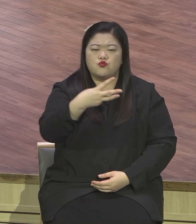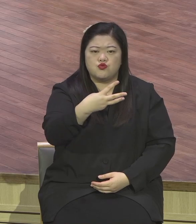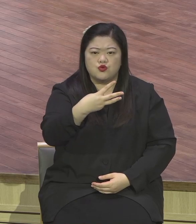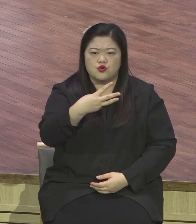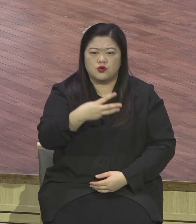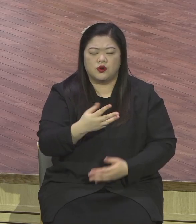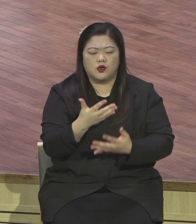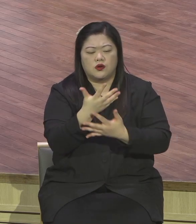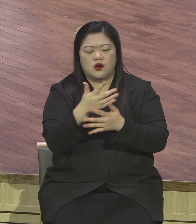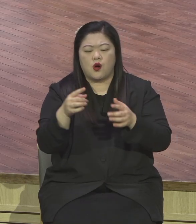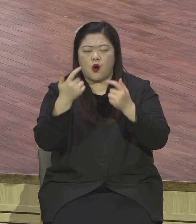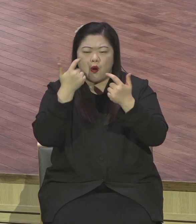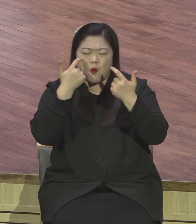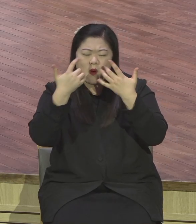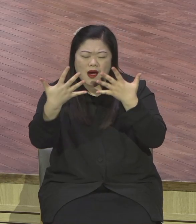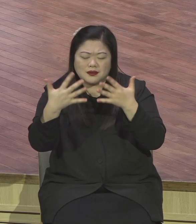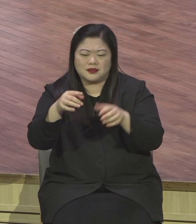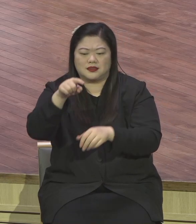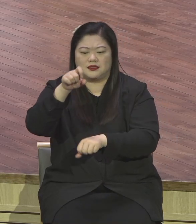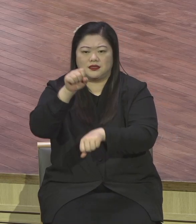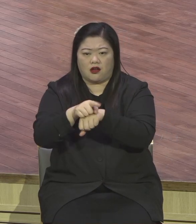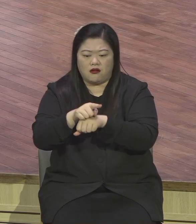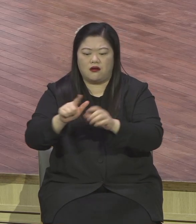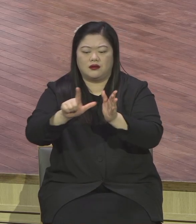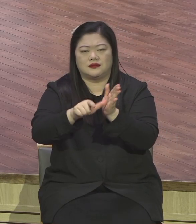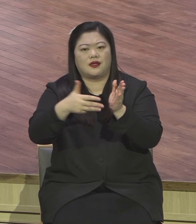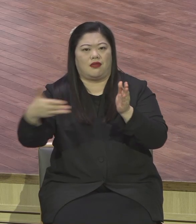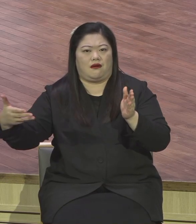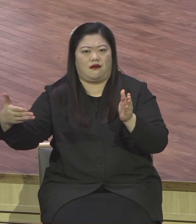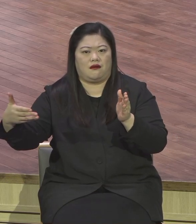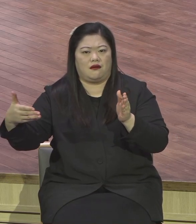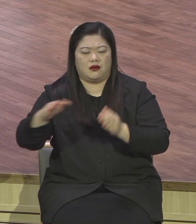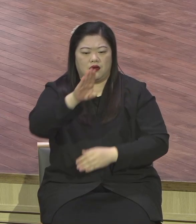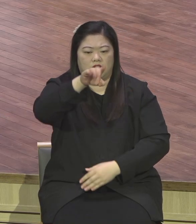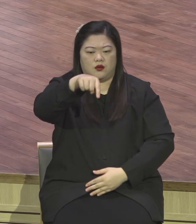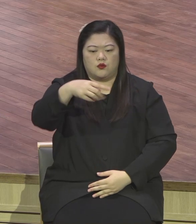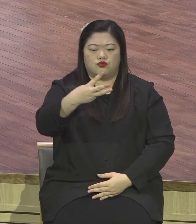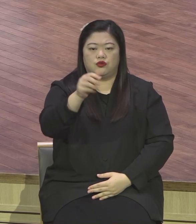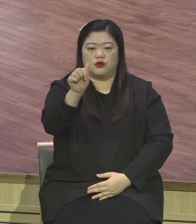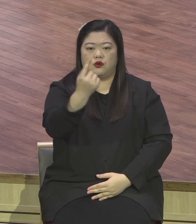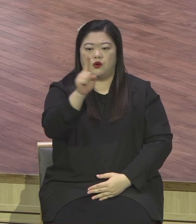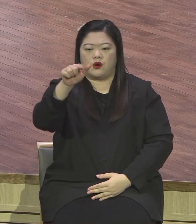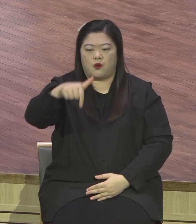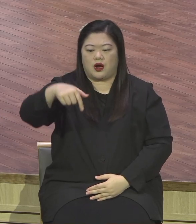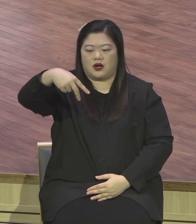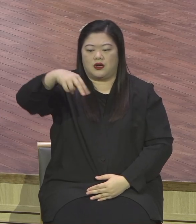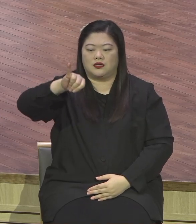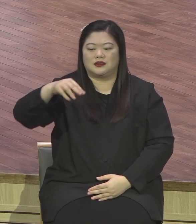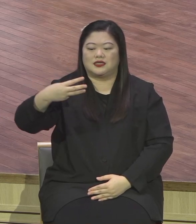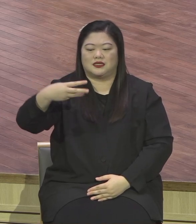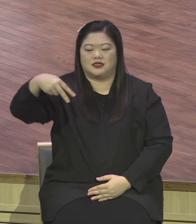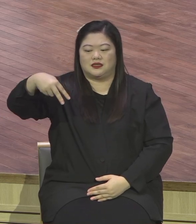이제는 2021년도에는 이제는 이걸 넘어서 초불확실성 시대다.